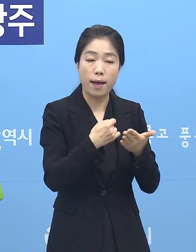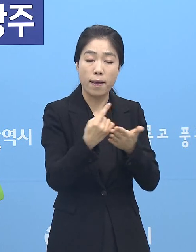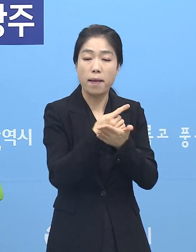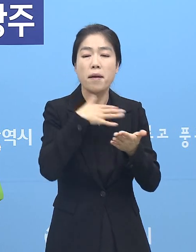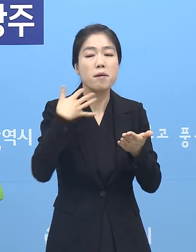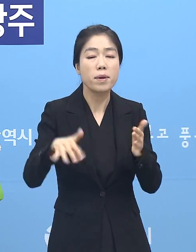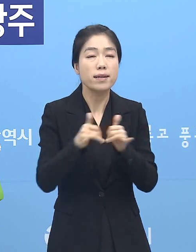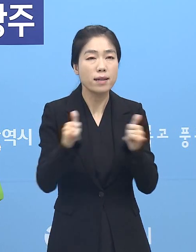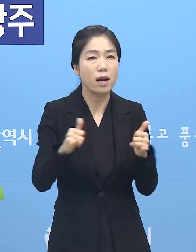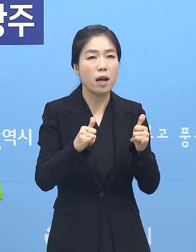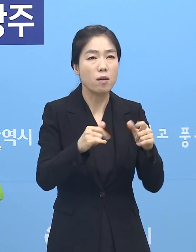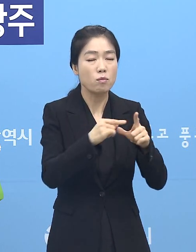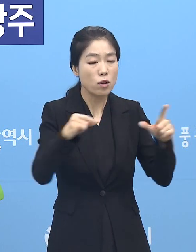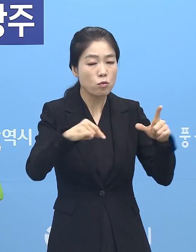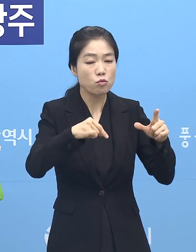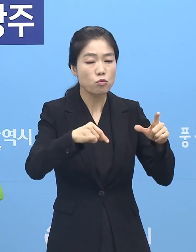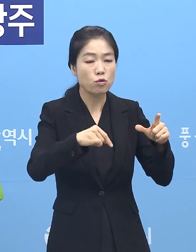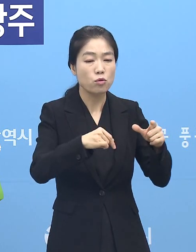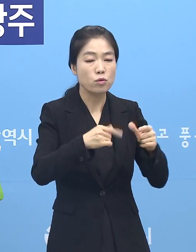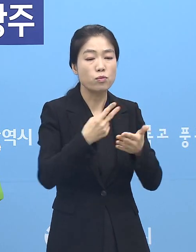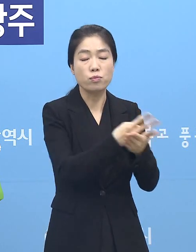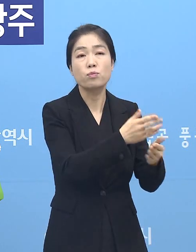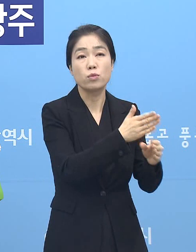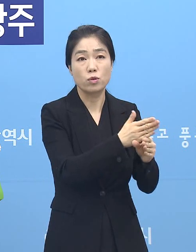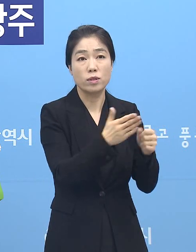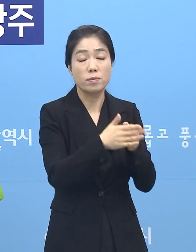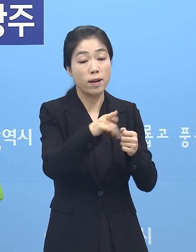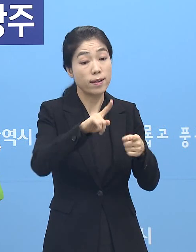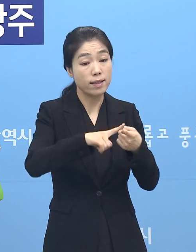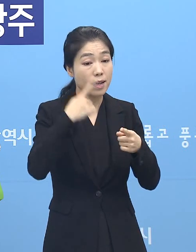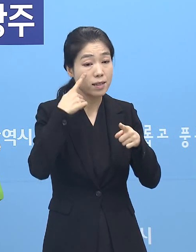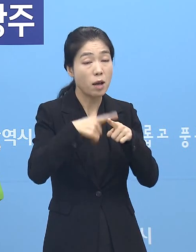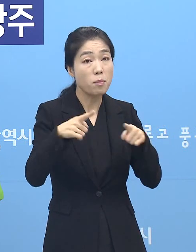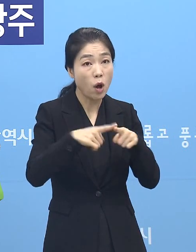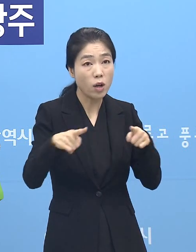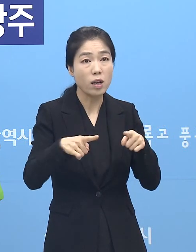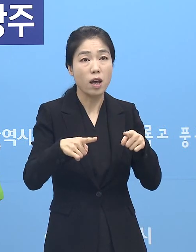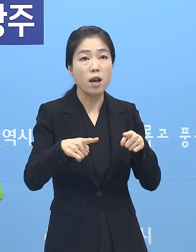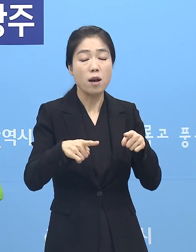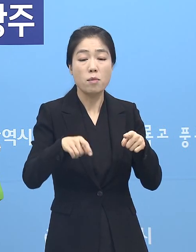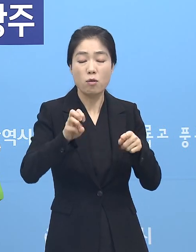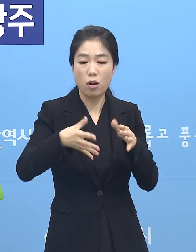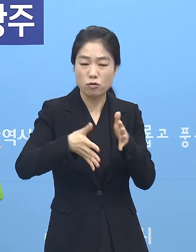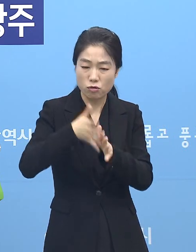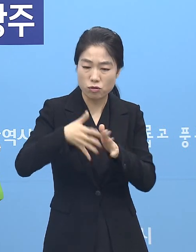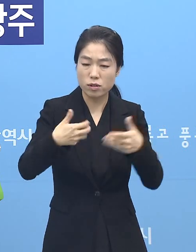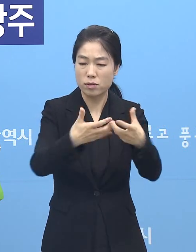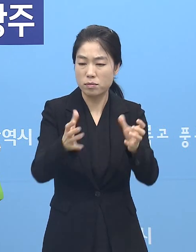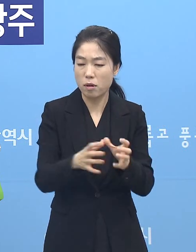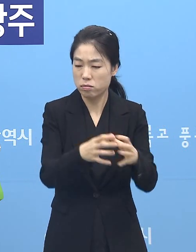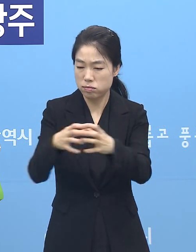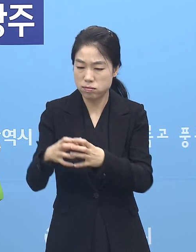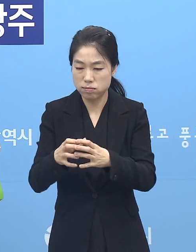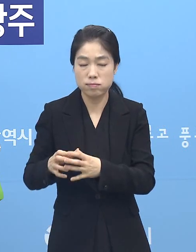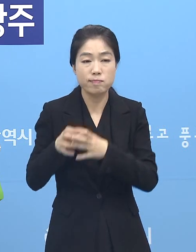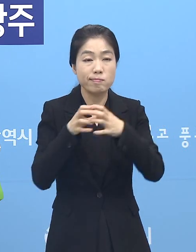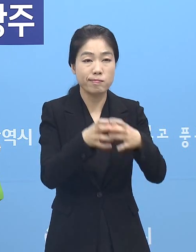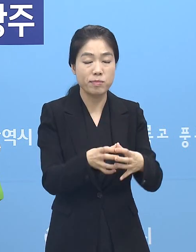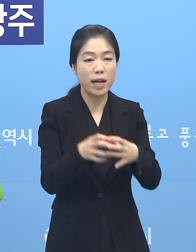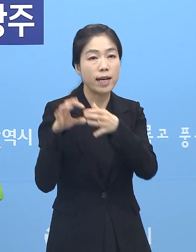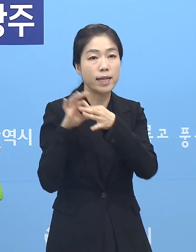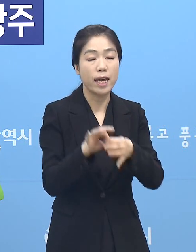때문에 거기에 대한 평가나 이런 것은 중수본, 질병청, 광산구, 그리고 우리 시 감염병관리지원단이 합동으로